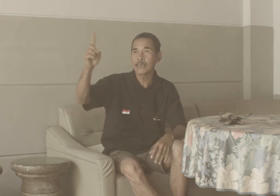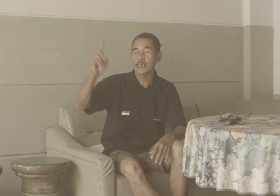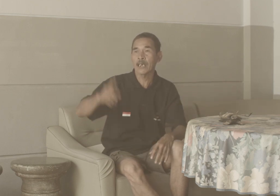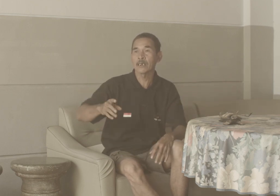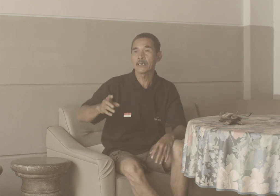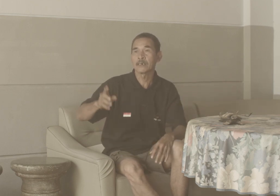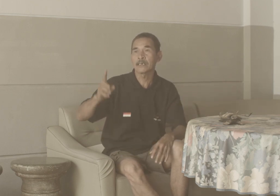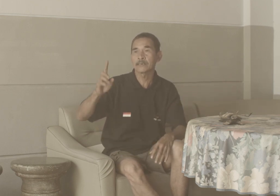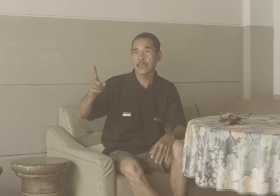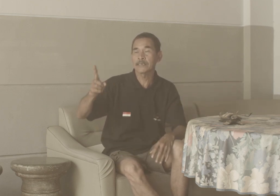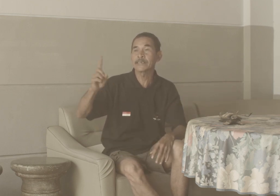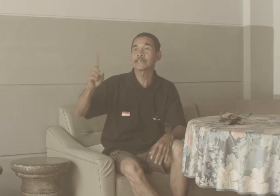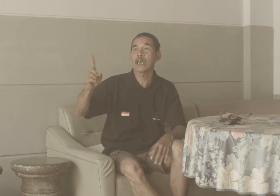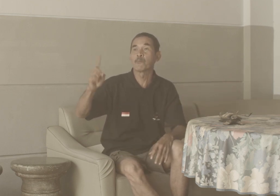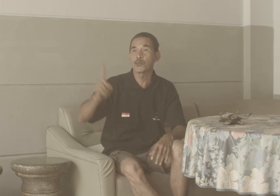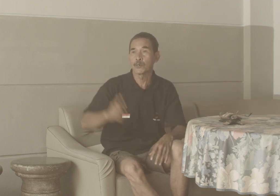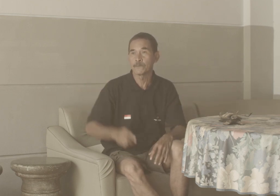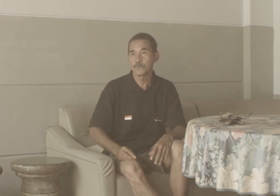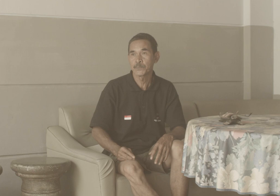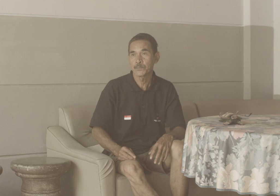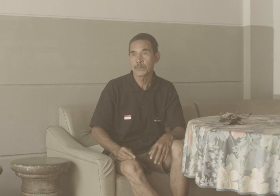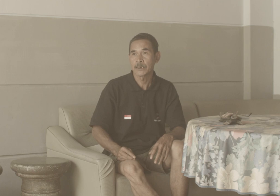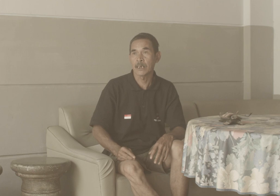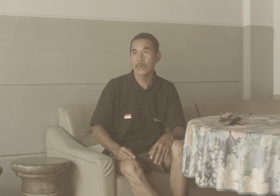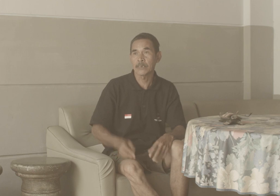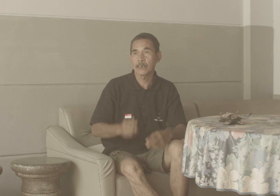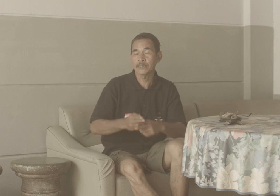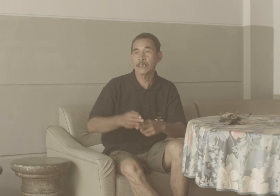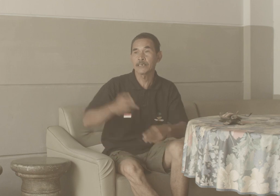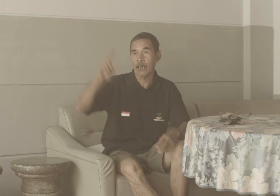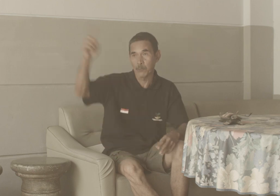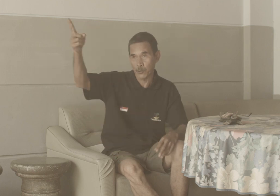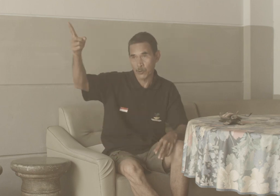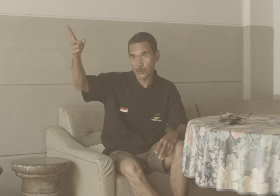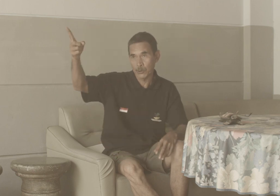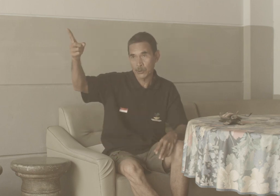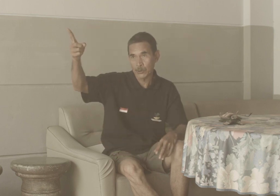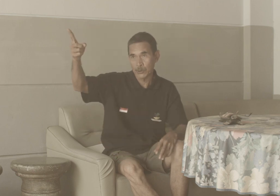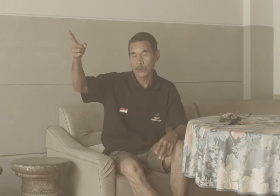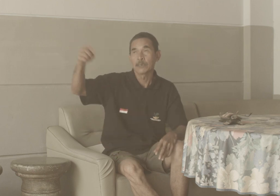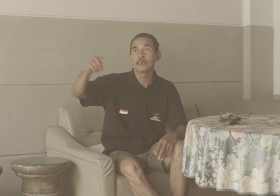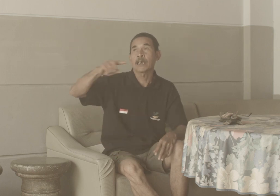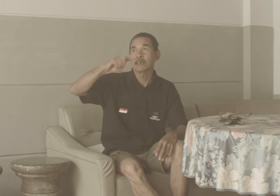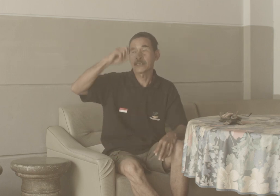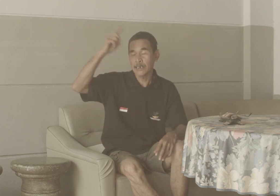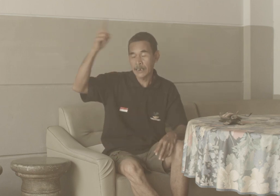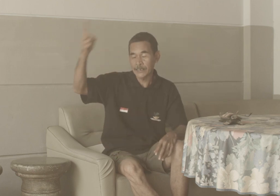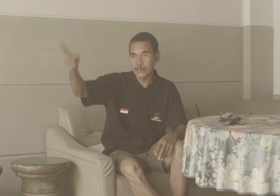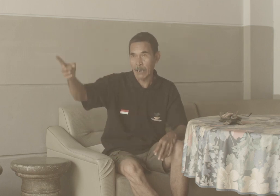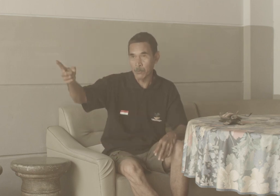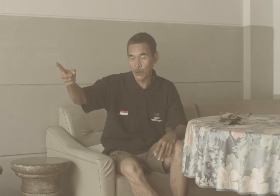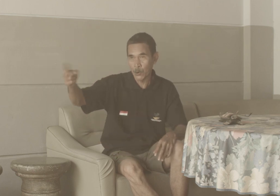daerah Desa Sinabun Namanya Desa Sinabun Nah setelah di Sinabun